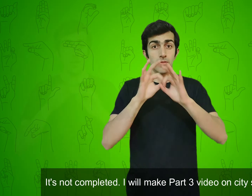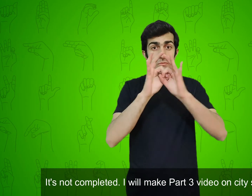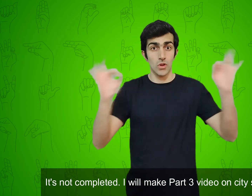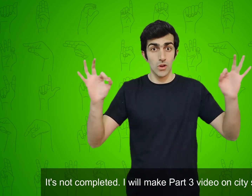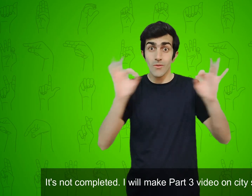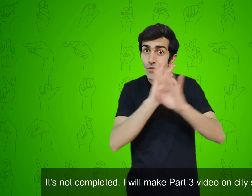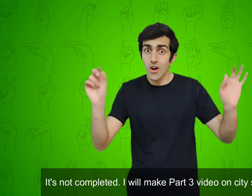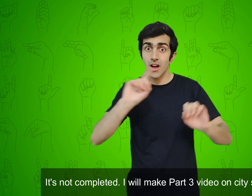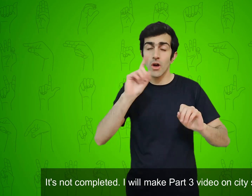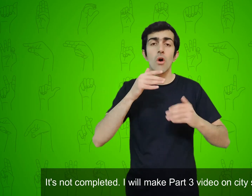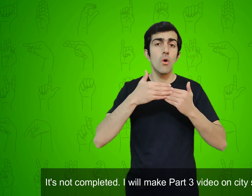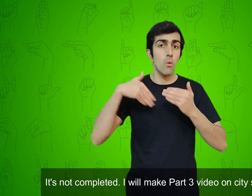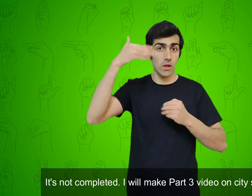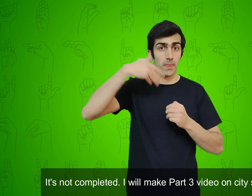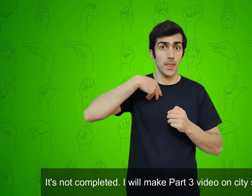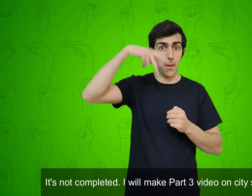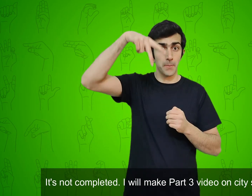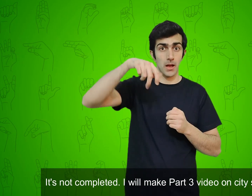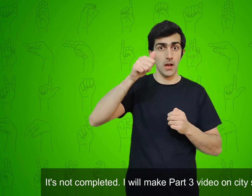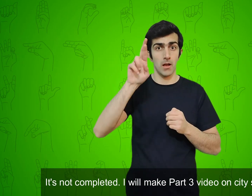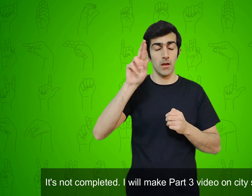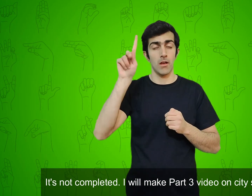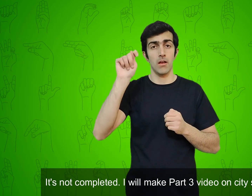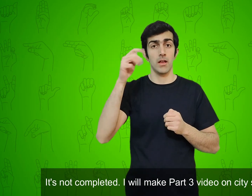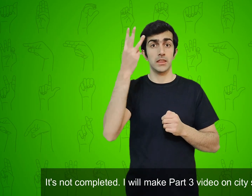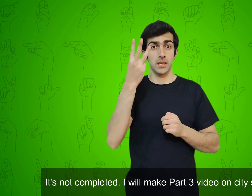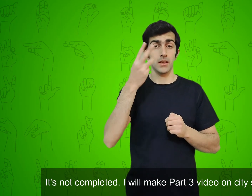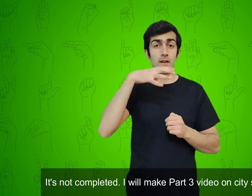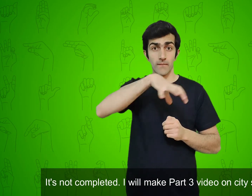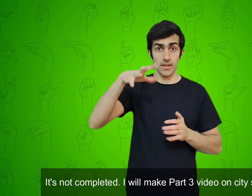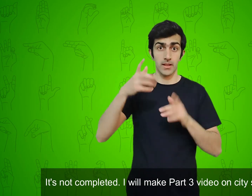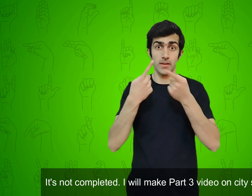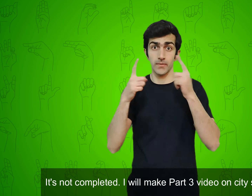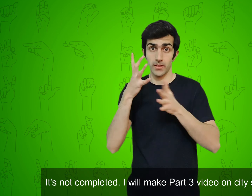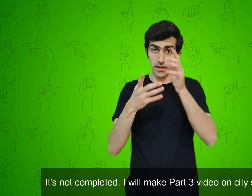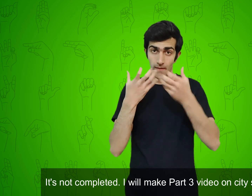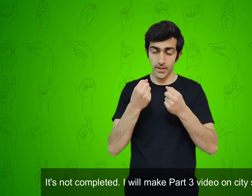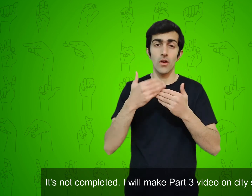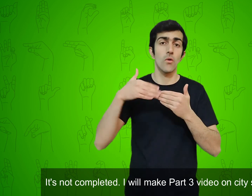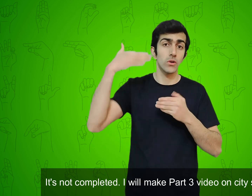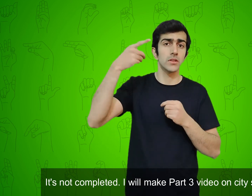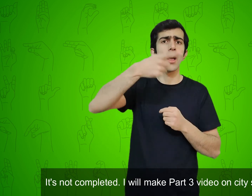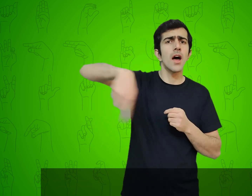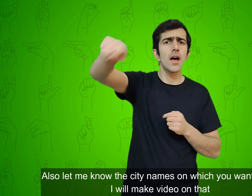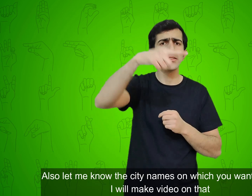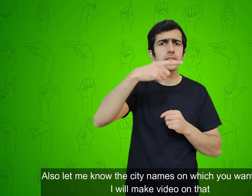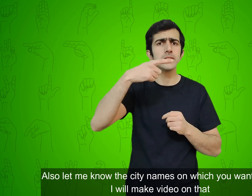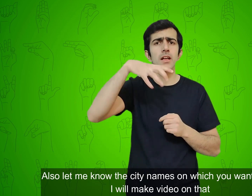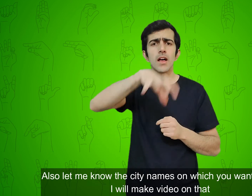अब भी ये साइन्ट सिटिस के कंप्लीट नहीं हुए मैं एक और वीडियो बनाऊंगा पार्ट थ्री सिटी साइन्स